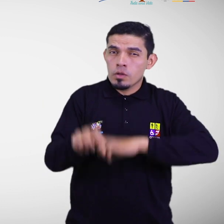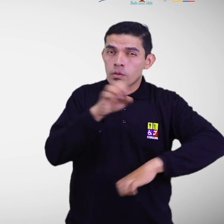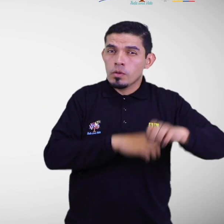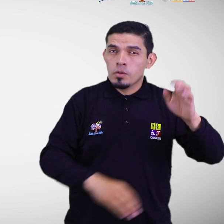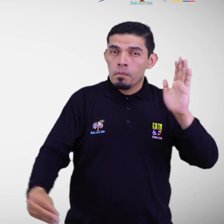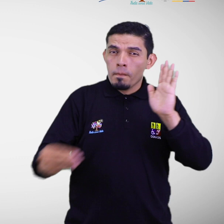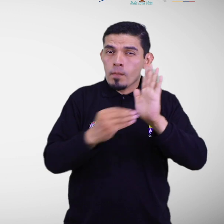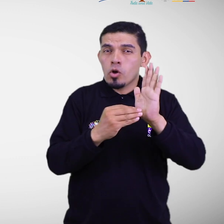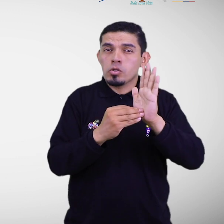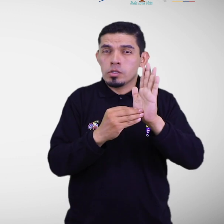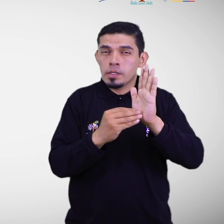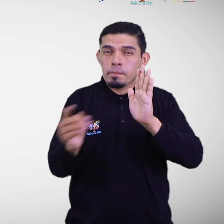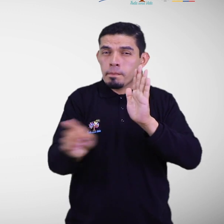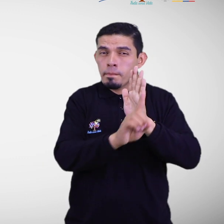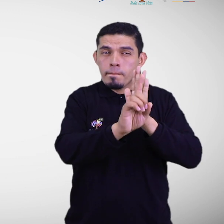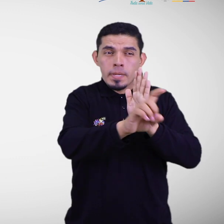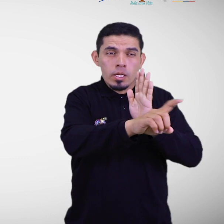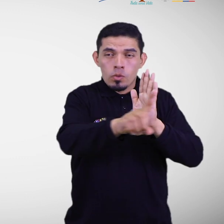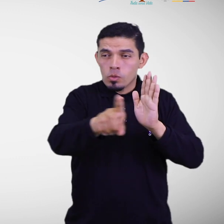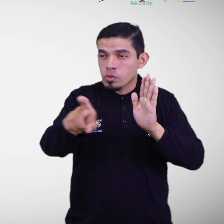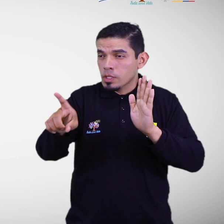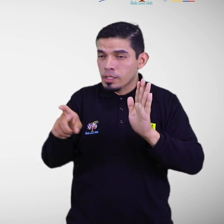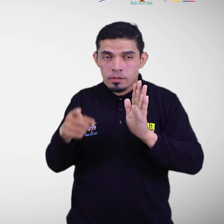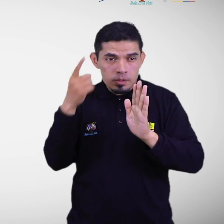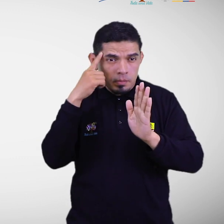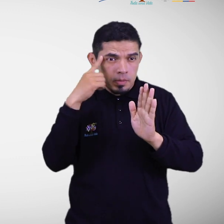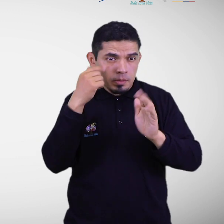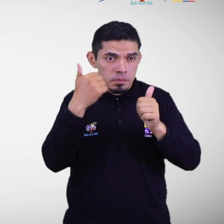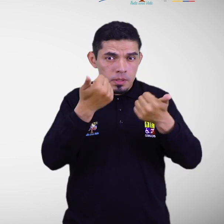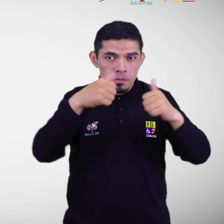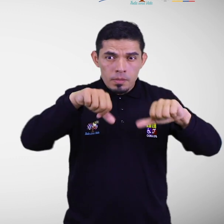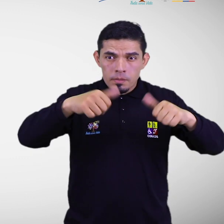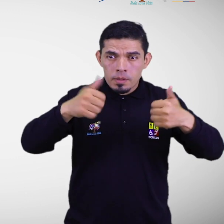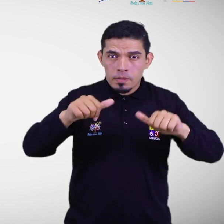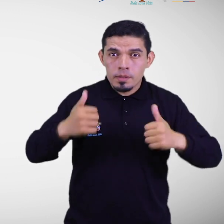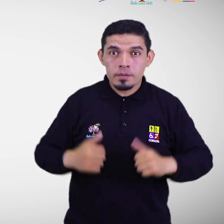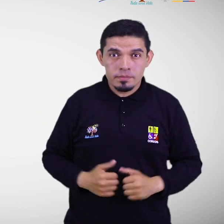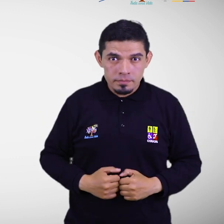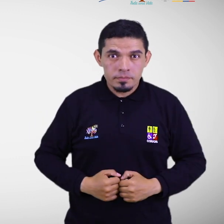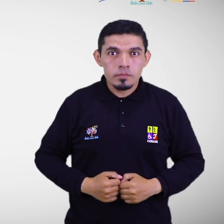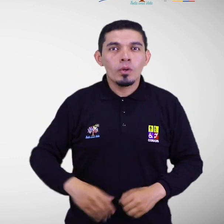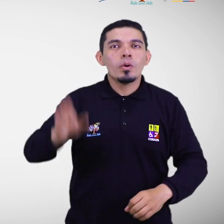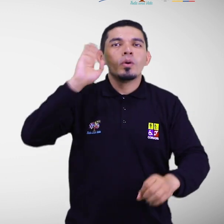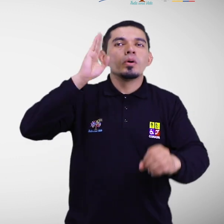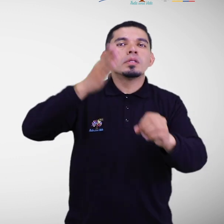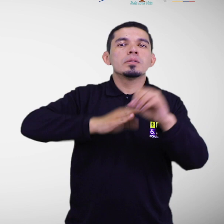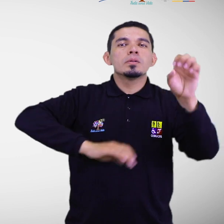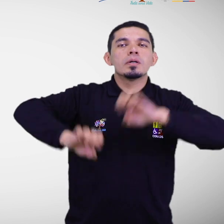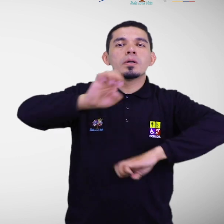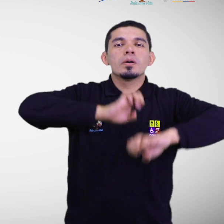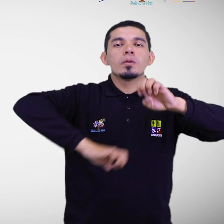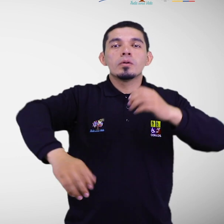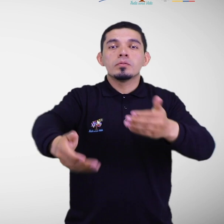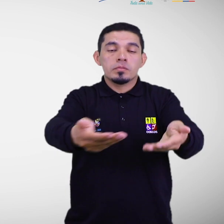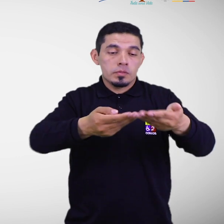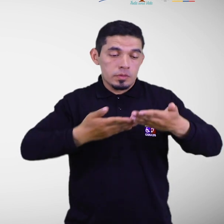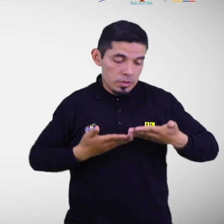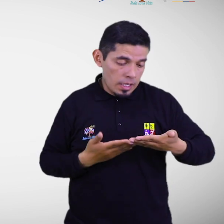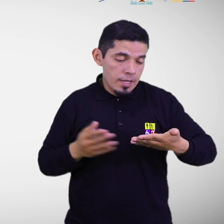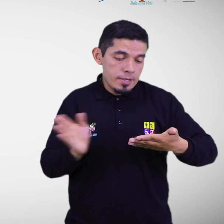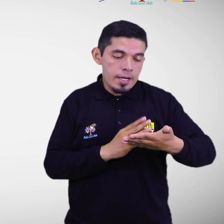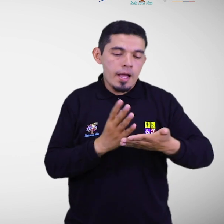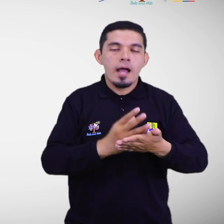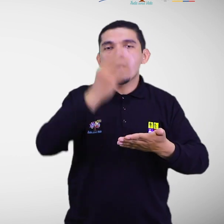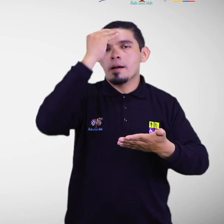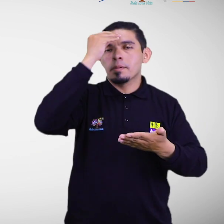preguntas para valorar el enfoque inclusivo. El objetivo principal de la evaluación es la generación de lecciones aprendidas que